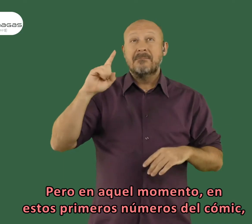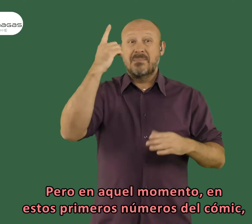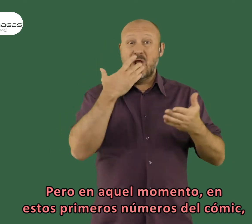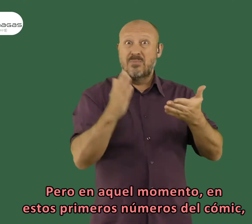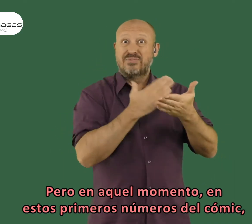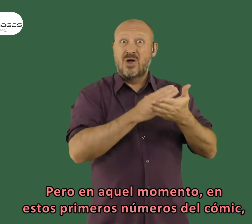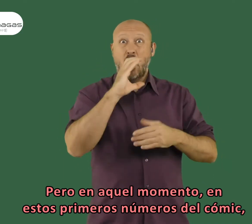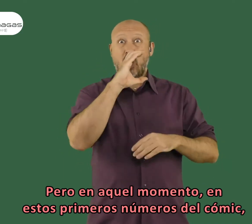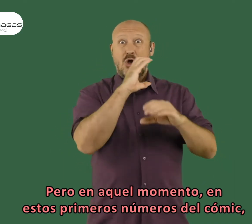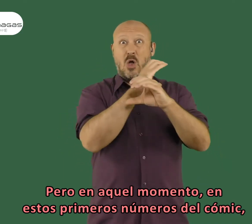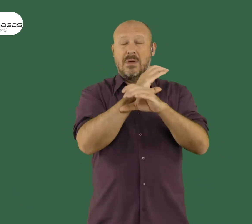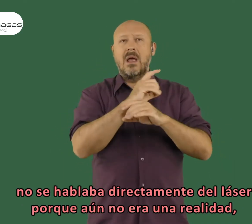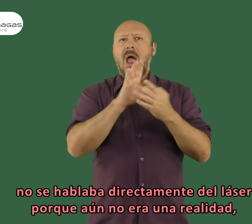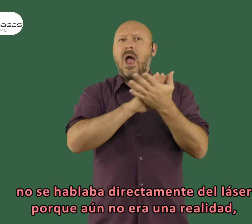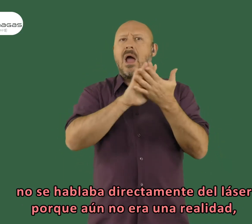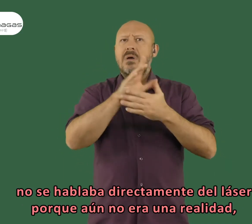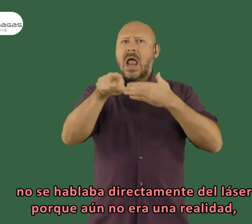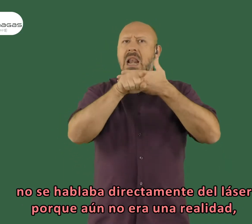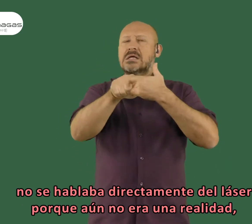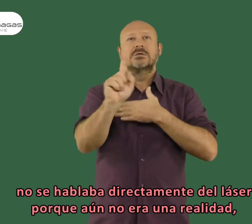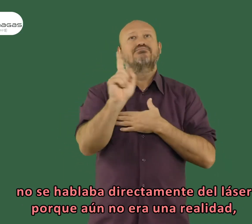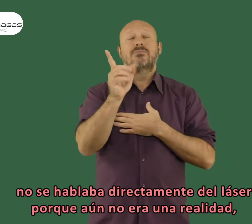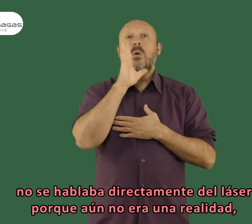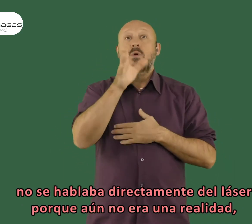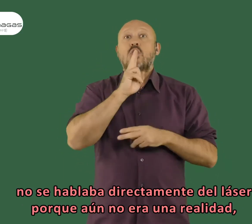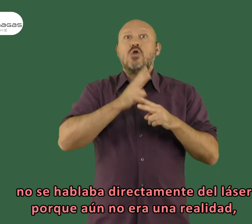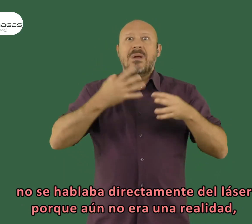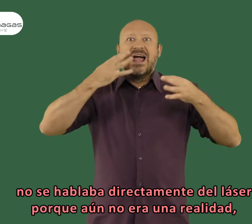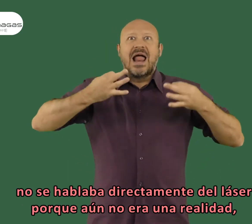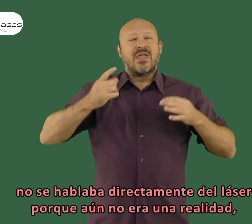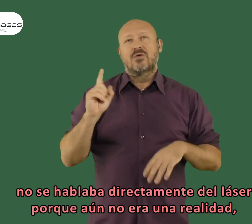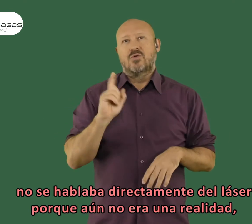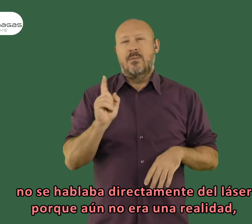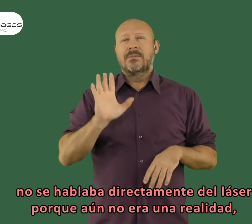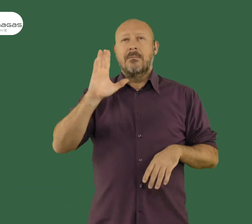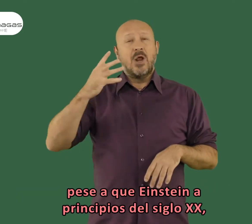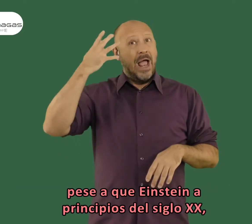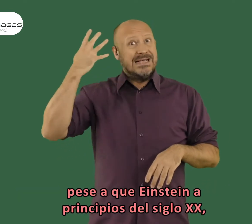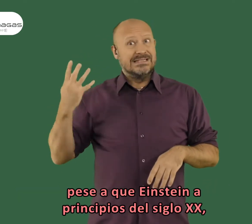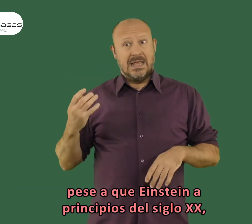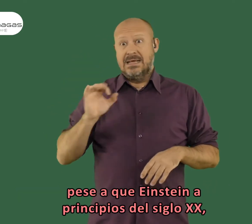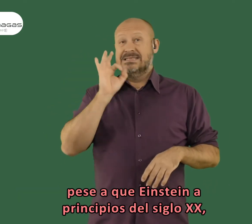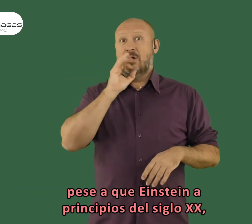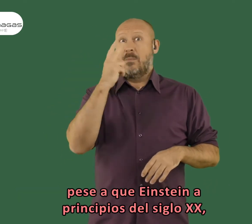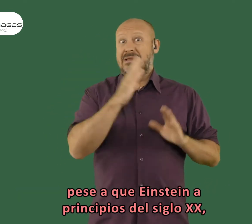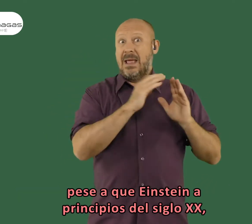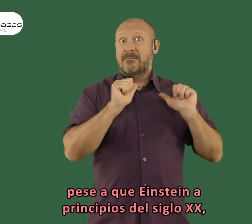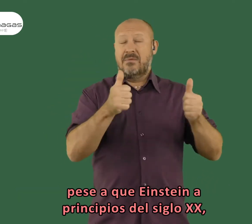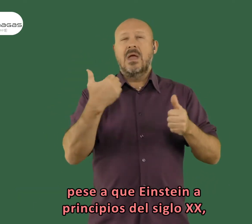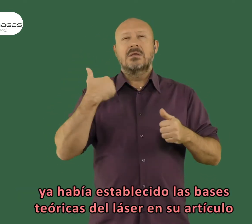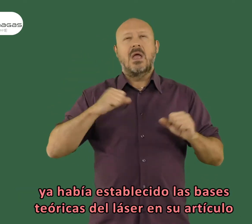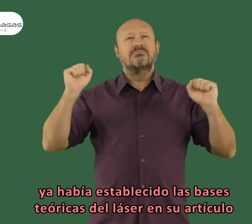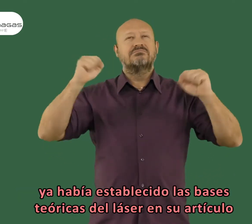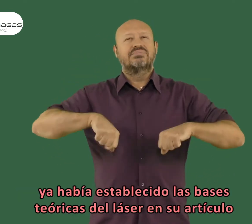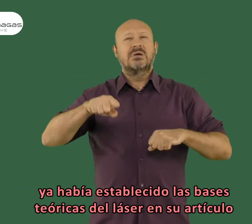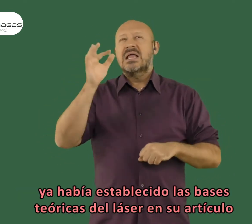aquel momento, en estos primeros números del cómic, no se hablaba directamente del láser porque aún no era una realidad. Pese a que Einstein, a principios del